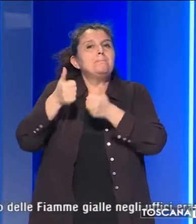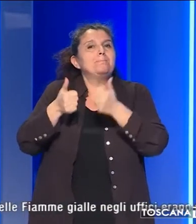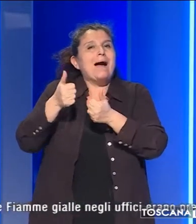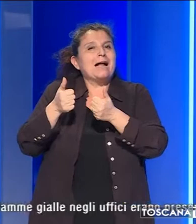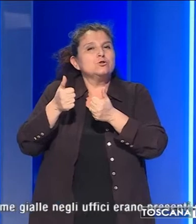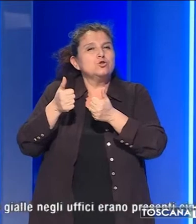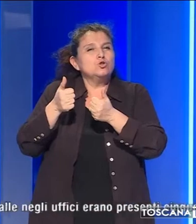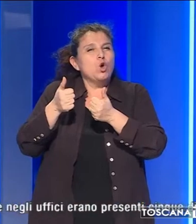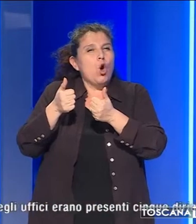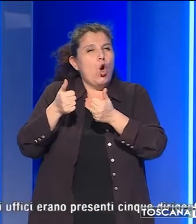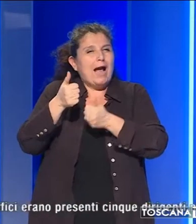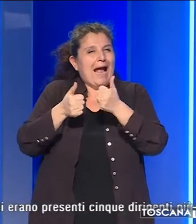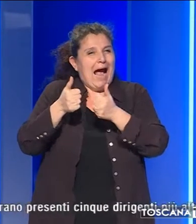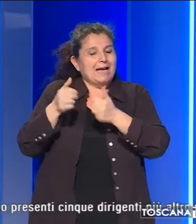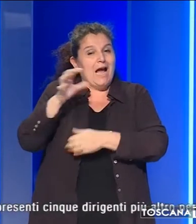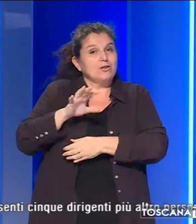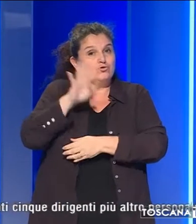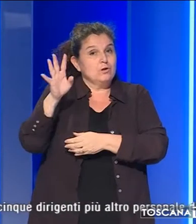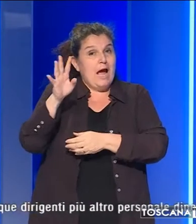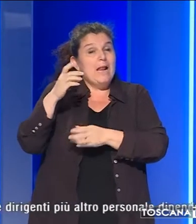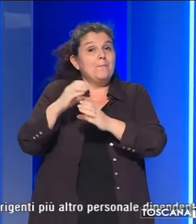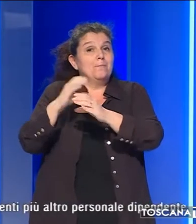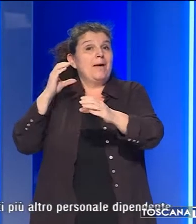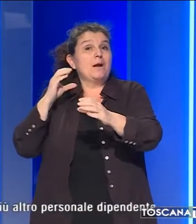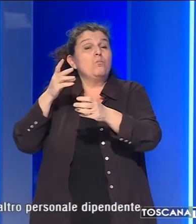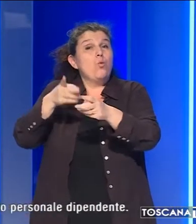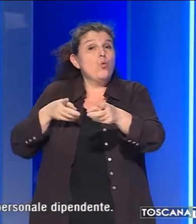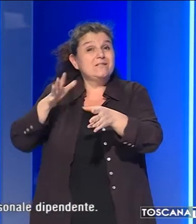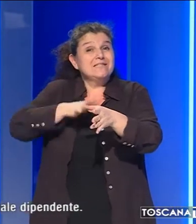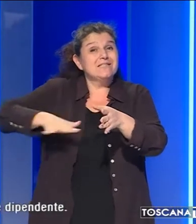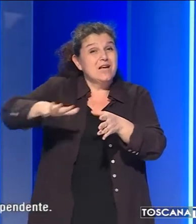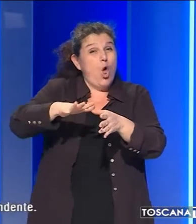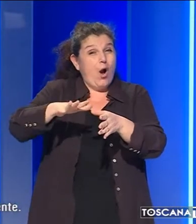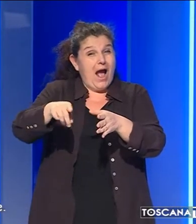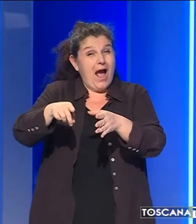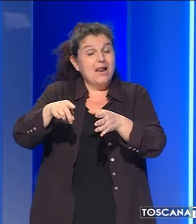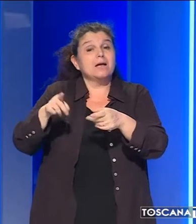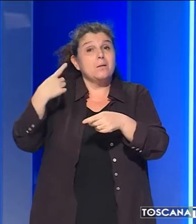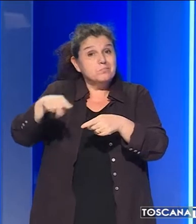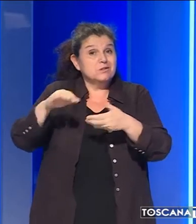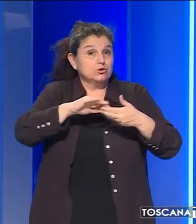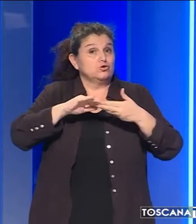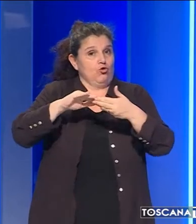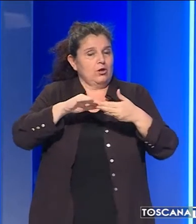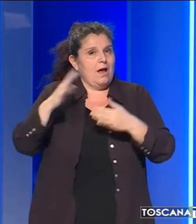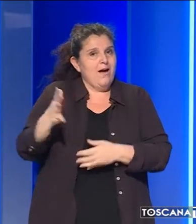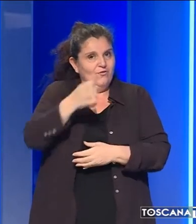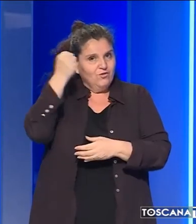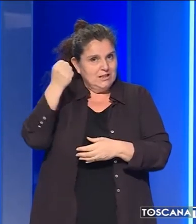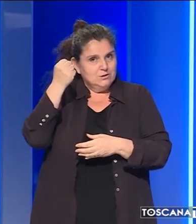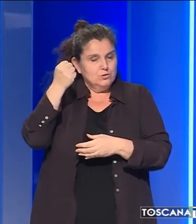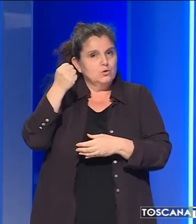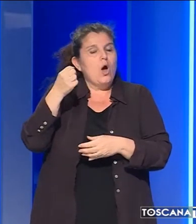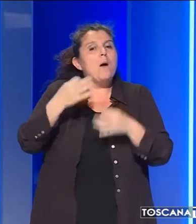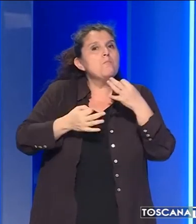regionale per il trasporto pubblico locale che la stessa società si è aggiudicata e su cui